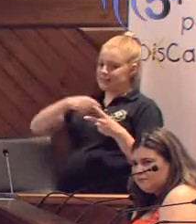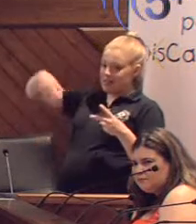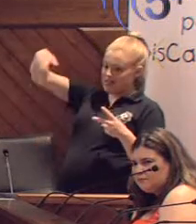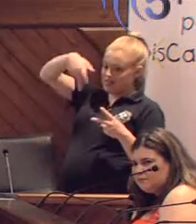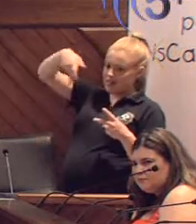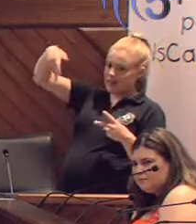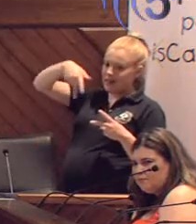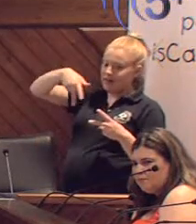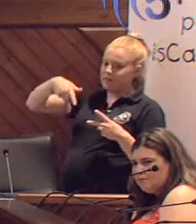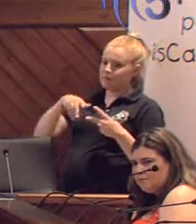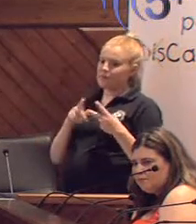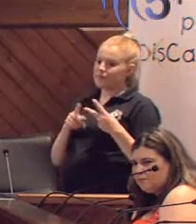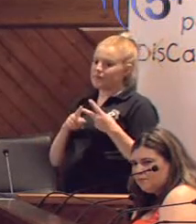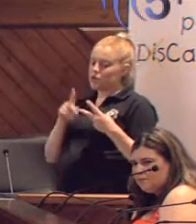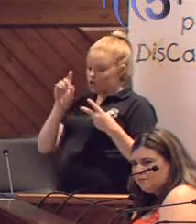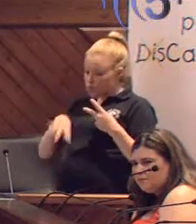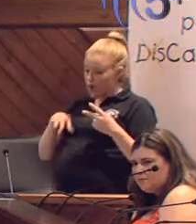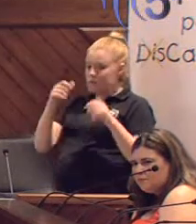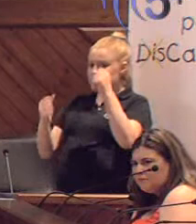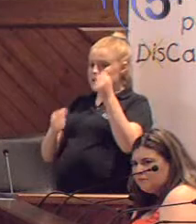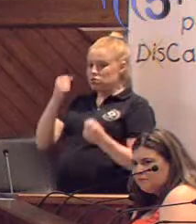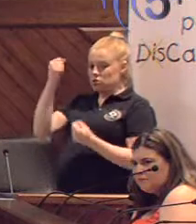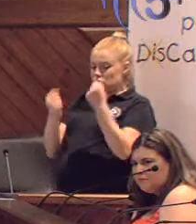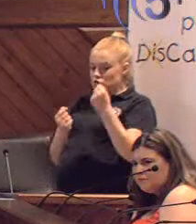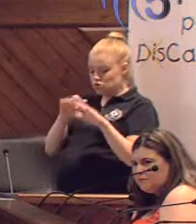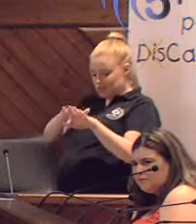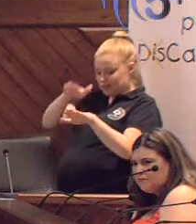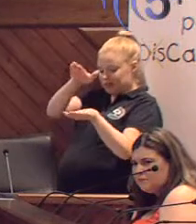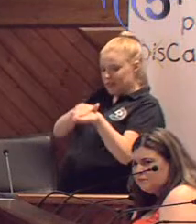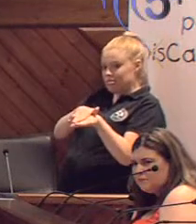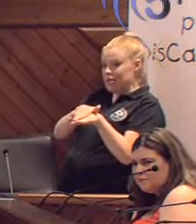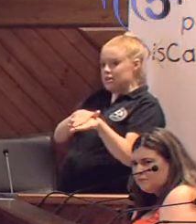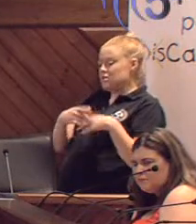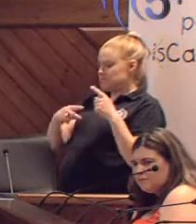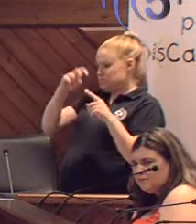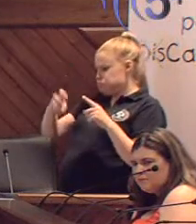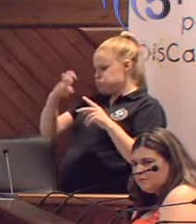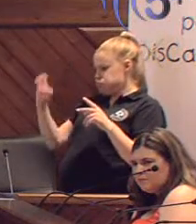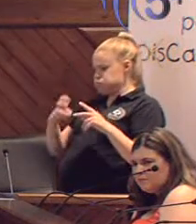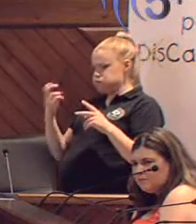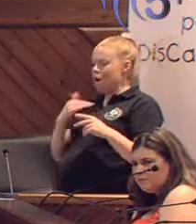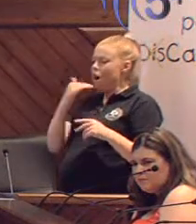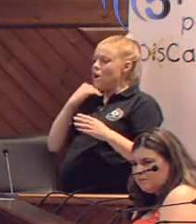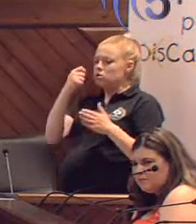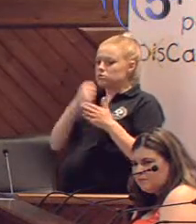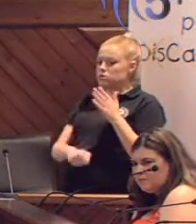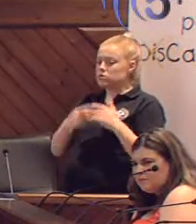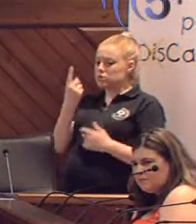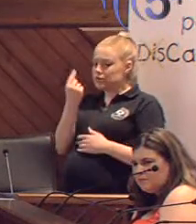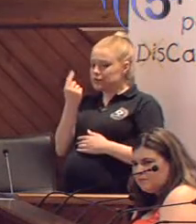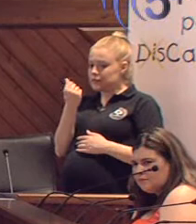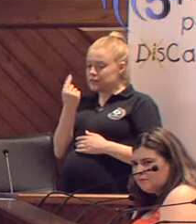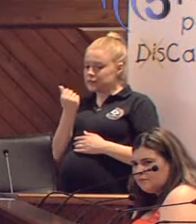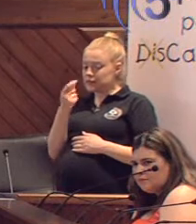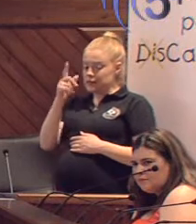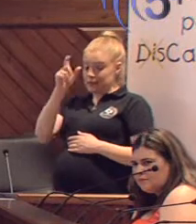las diez y a las doce, como a las personas que dejan los coches encima de las aceras, como tantas y tantas cosas. ¿Una sanción? ¿Dinerito? ¿Qué es lo